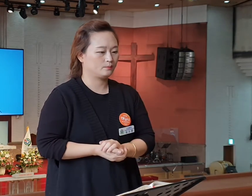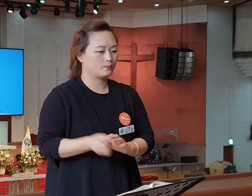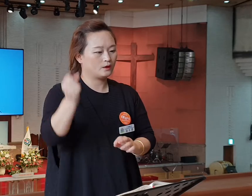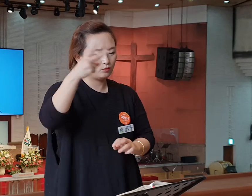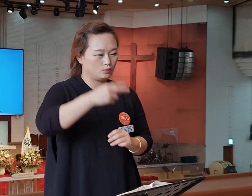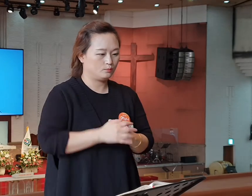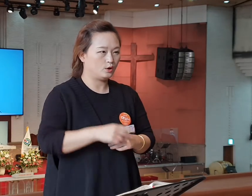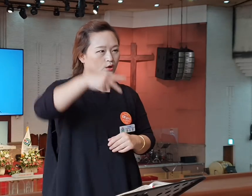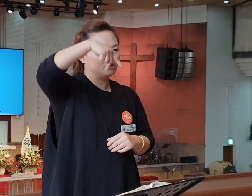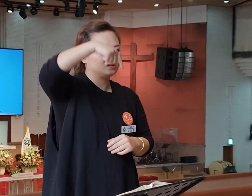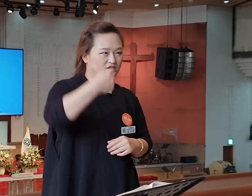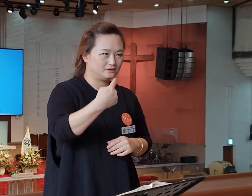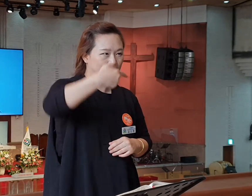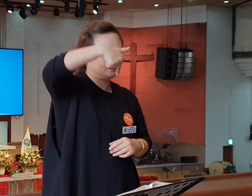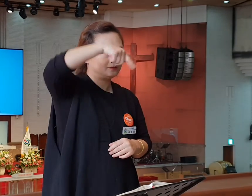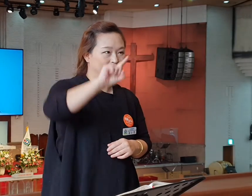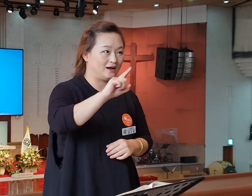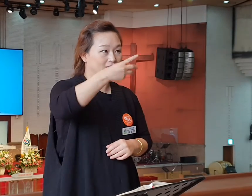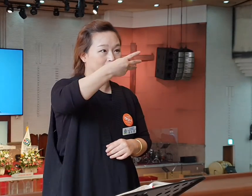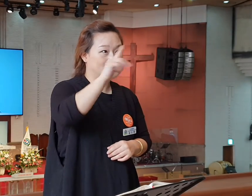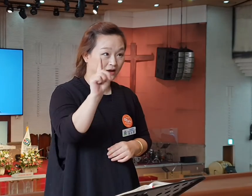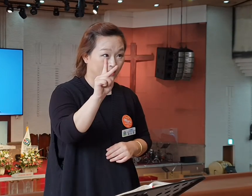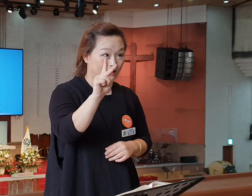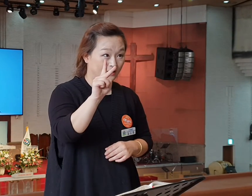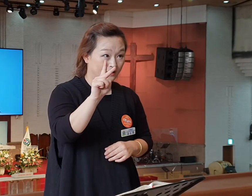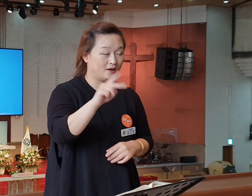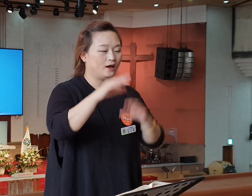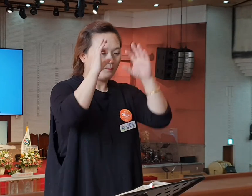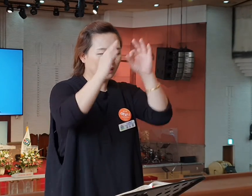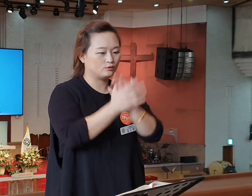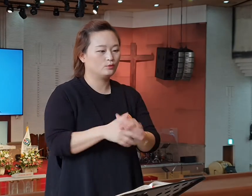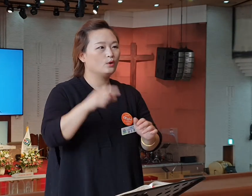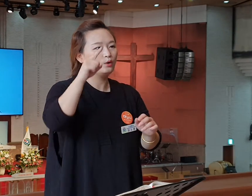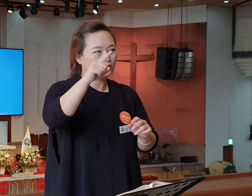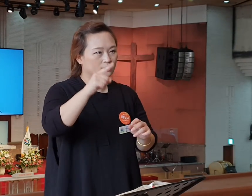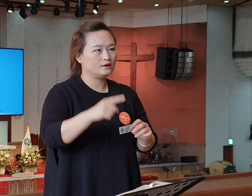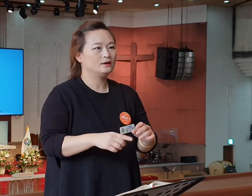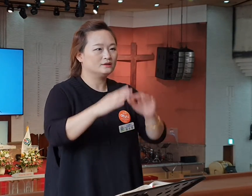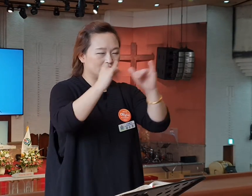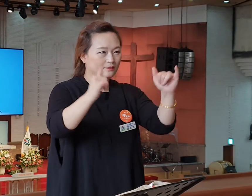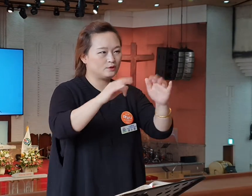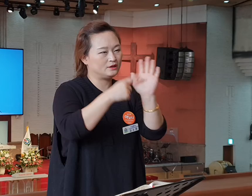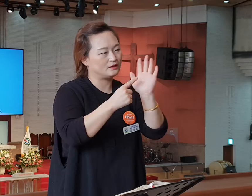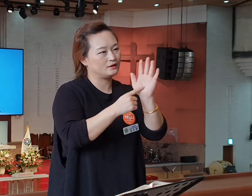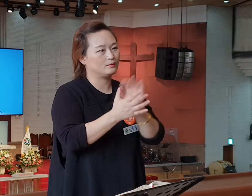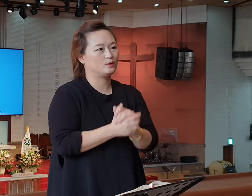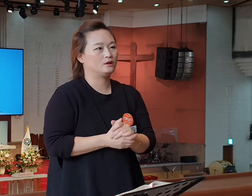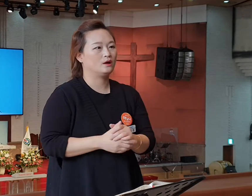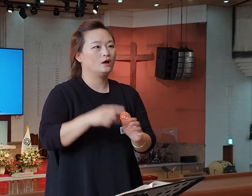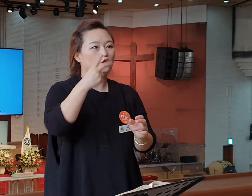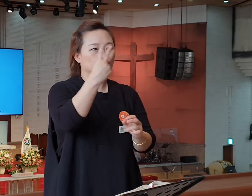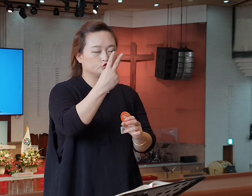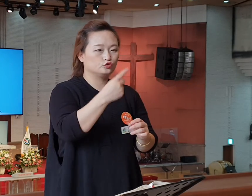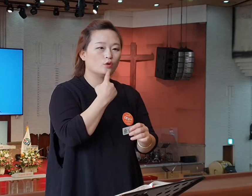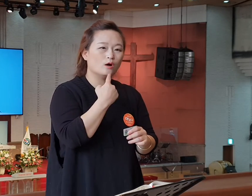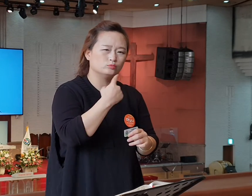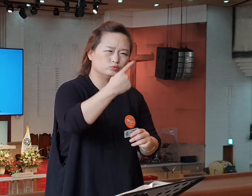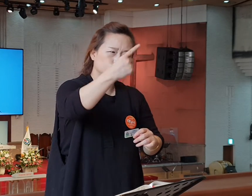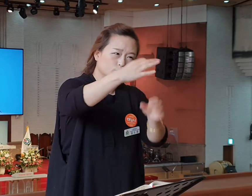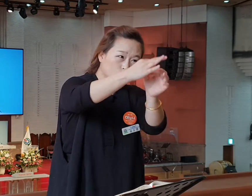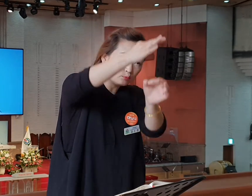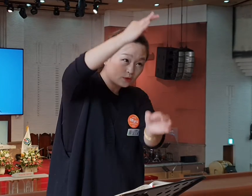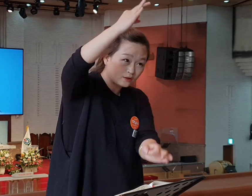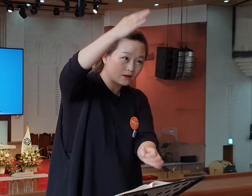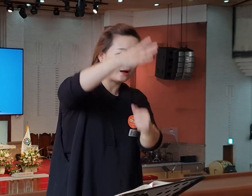이야기가 나와요. 두 감남나무, 두 초대. 이 초대는 하나님의 일을 감당합니다. 그냥은 안 돼요. 그 유명한